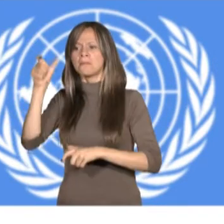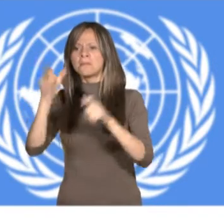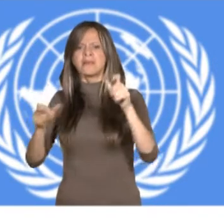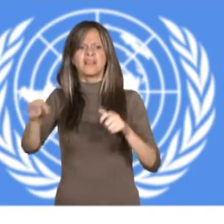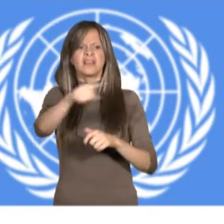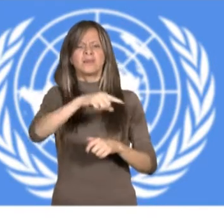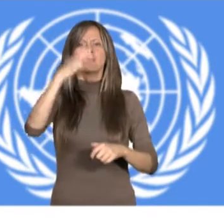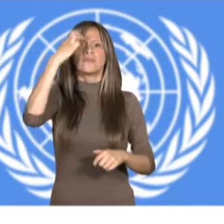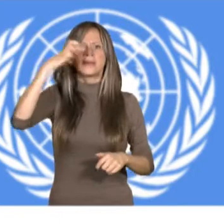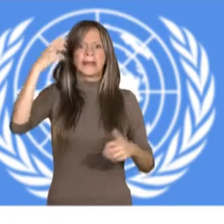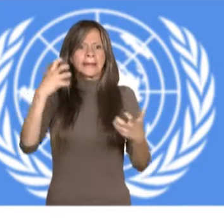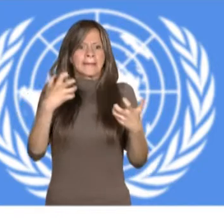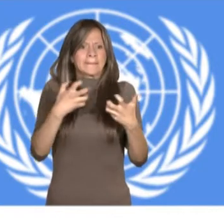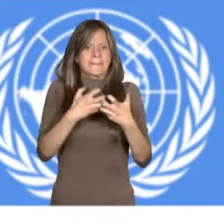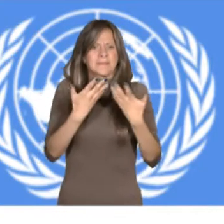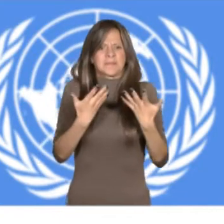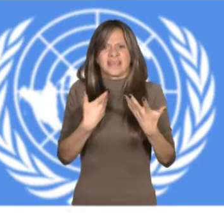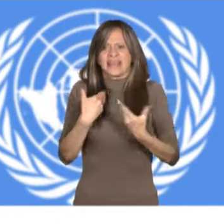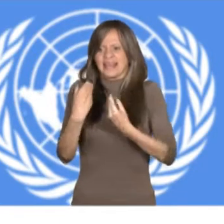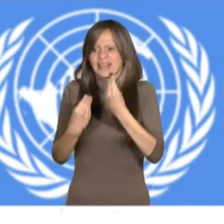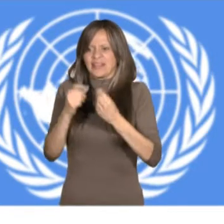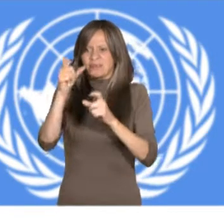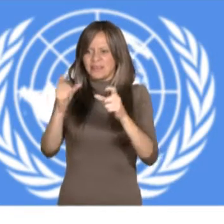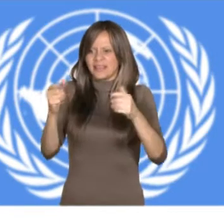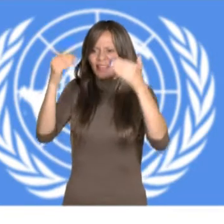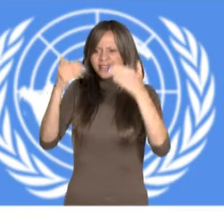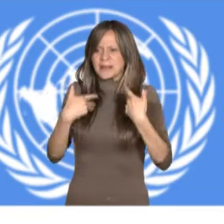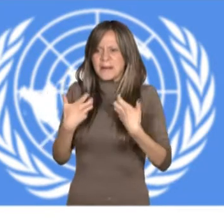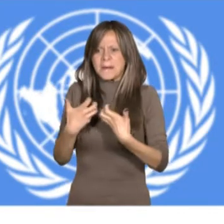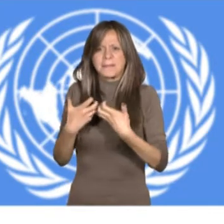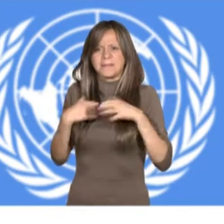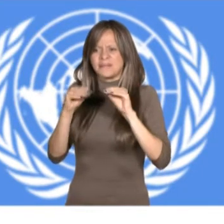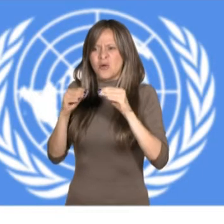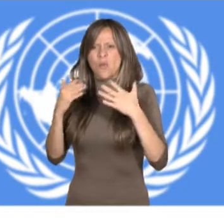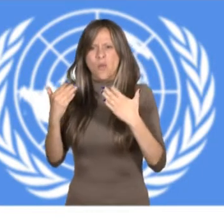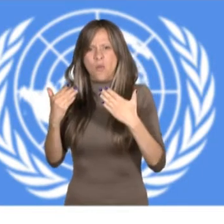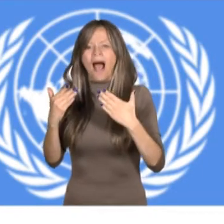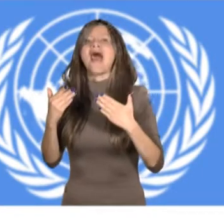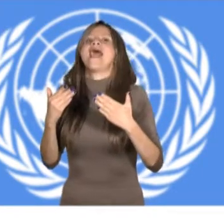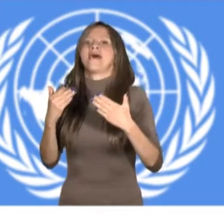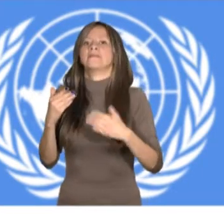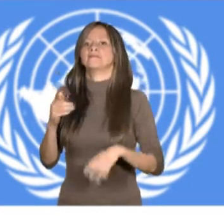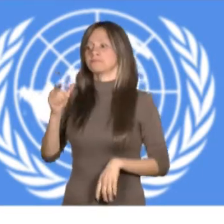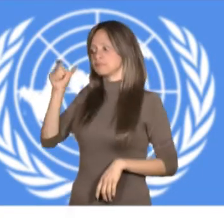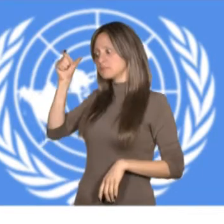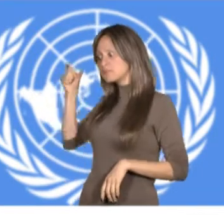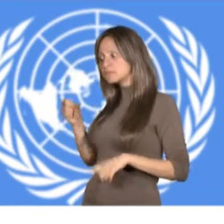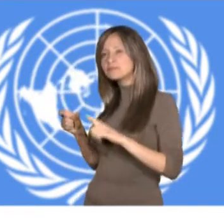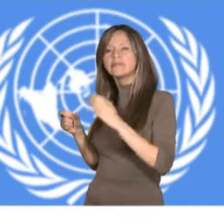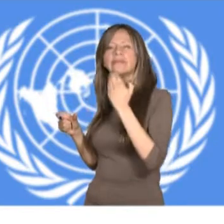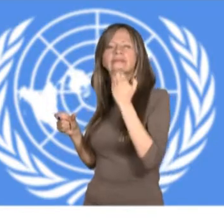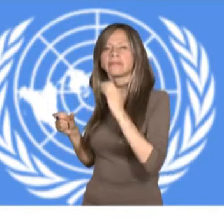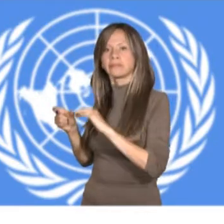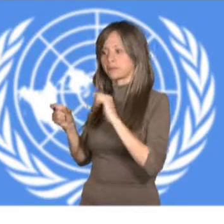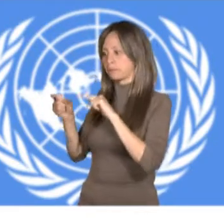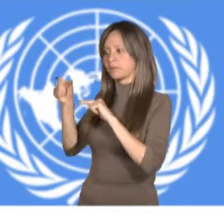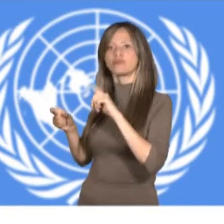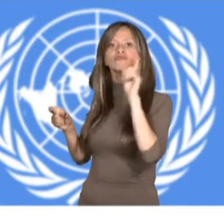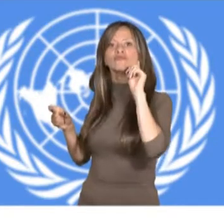discapacidad puedan lograr y mantener la máxima independencia, capacidad física, mental, social y vocacional,